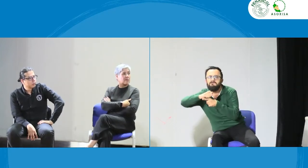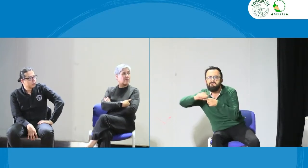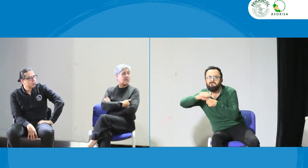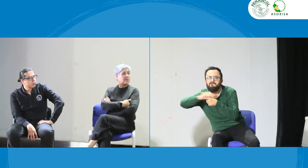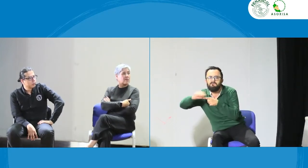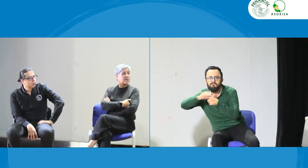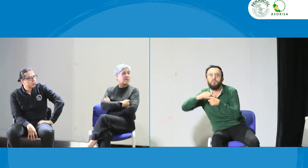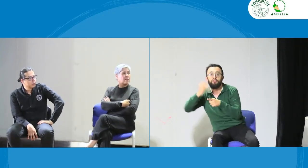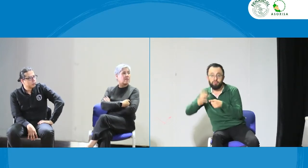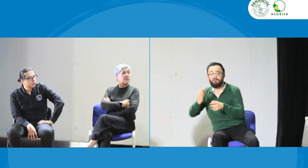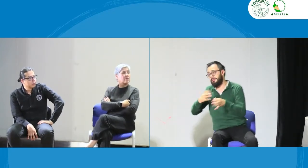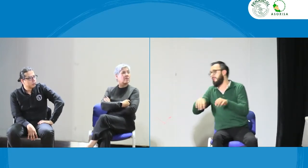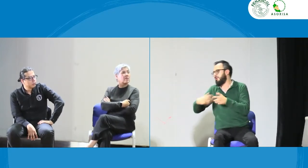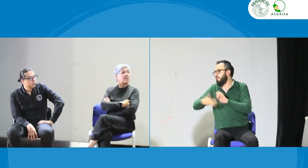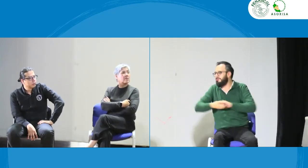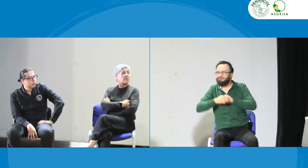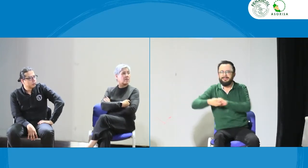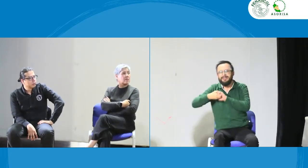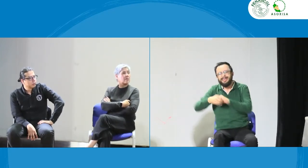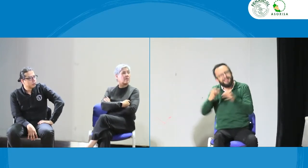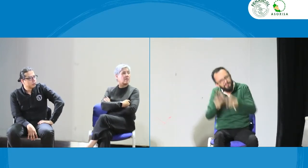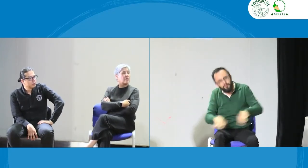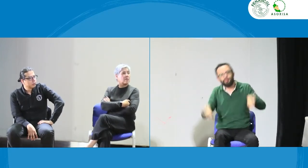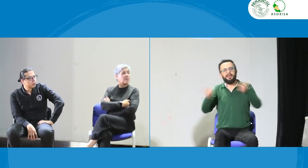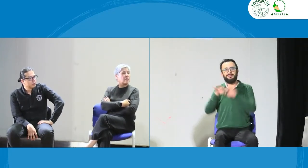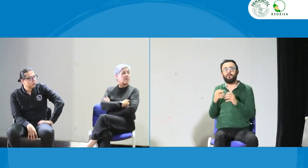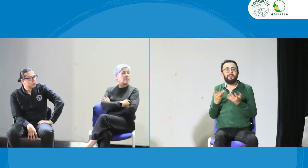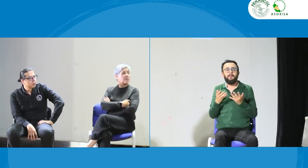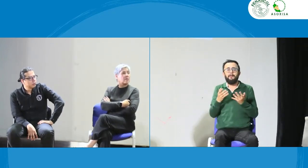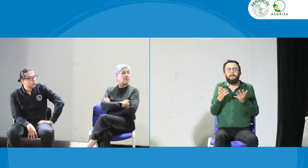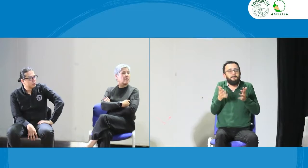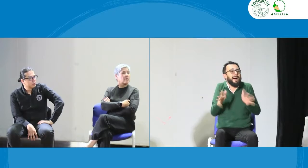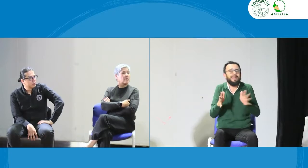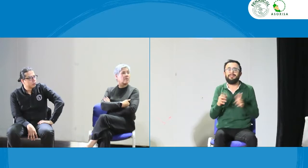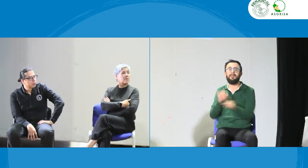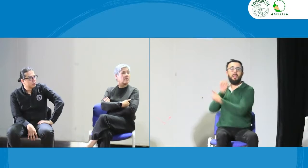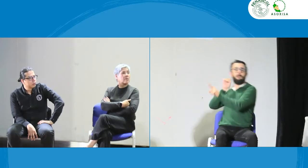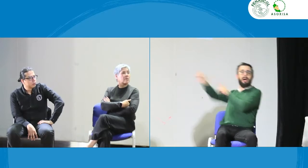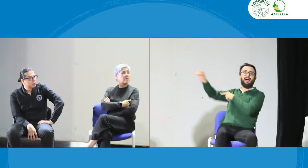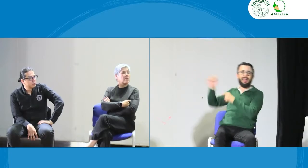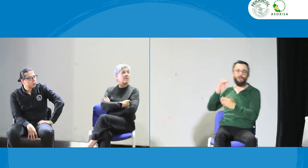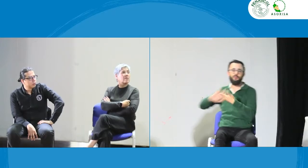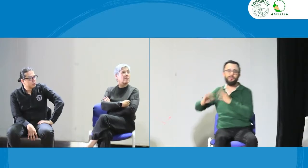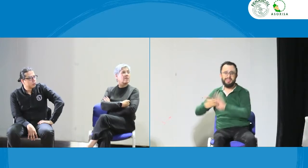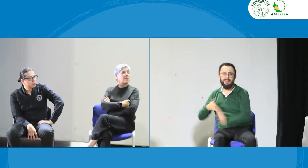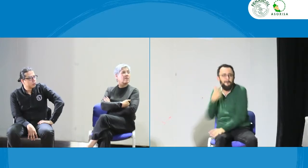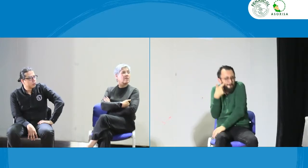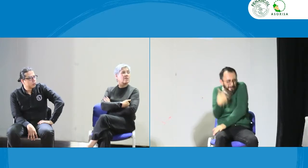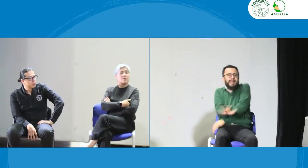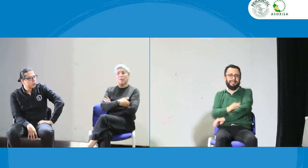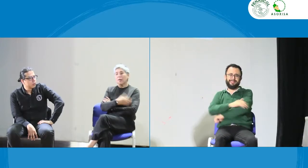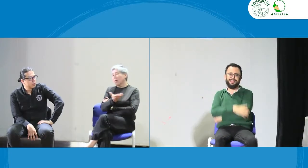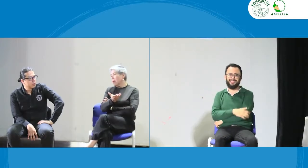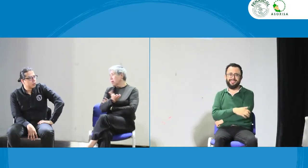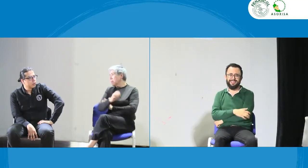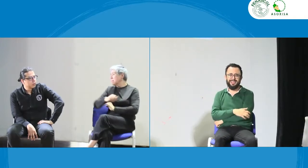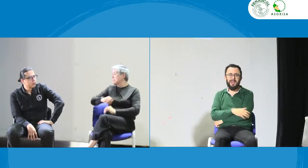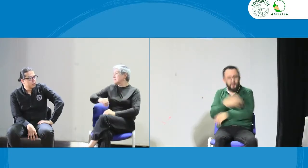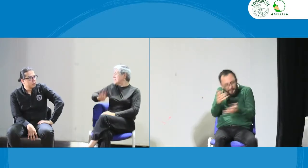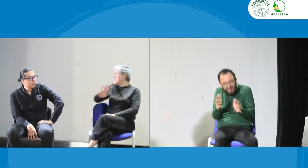en esta práctica de la profesión y vamos de la mano todos. Pero pareciera que muchas veces estamos olvidando la comunidad,